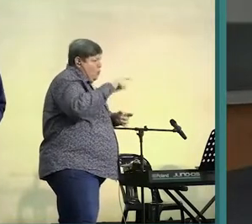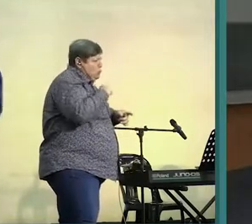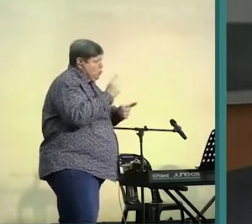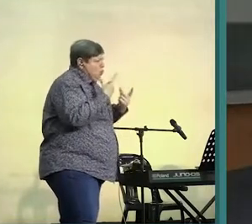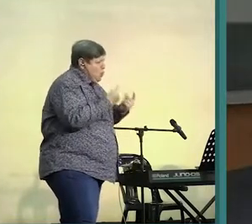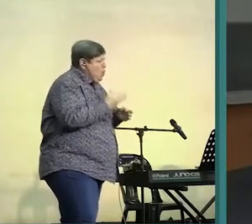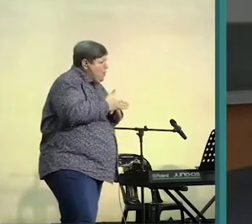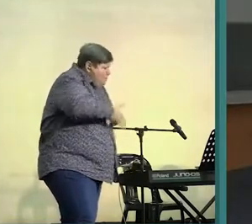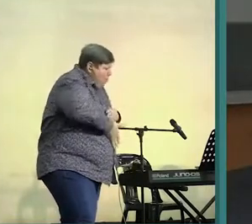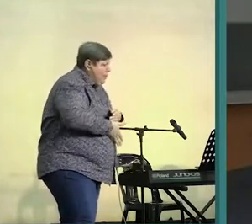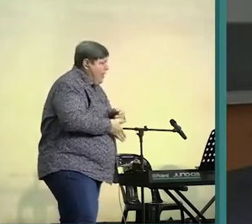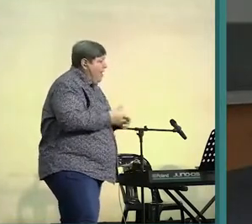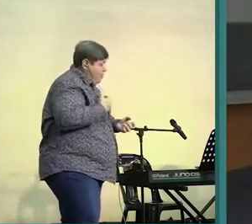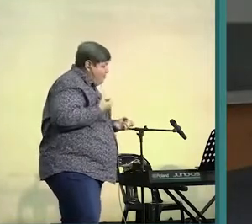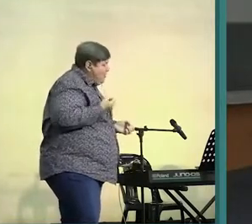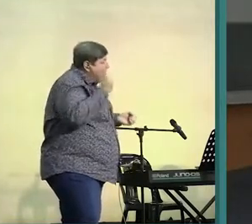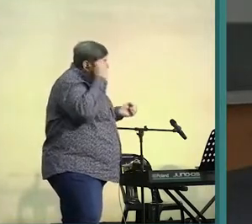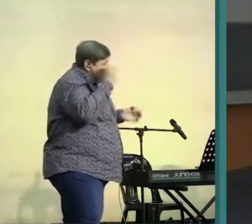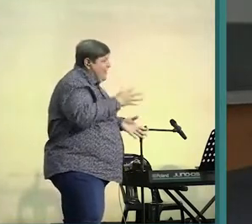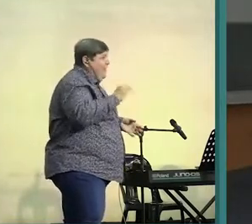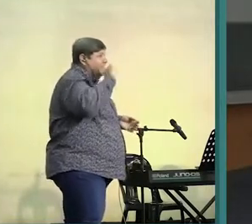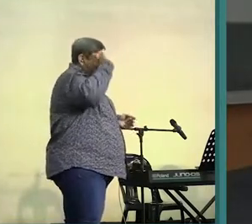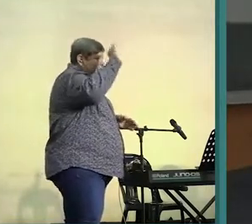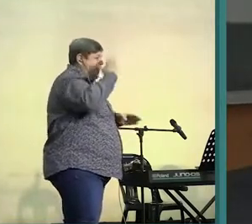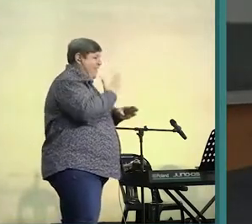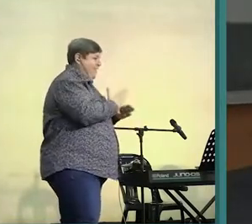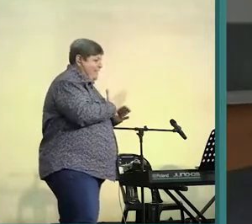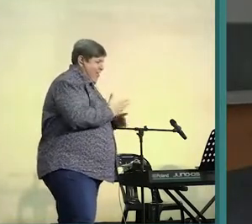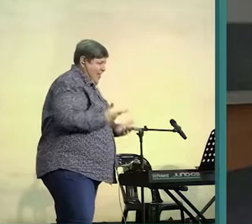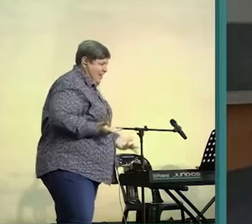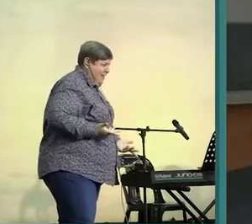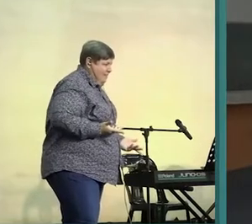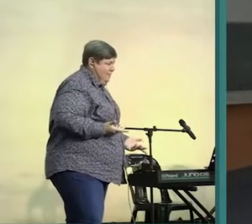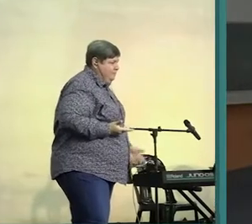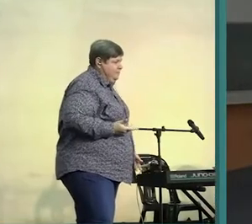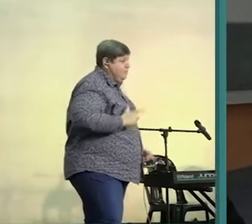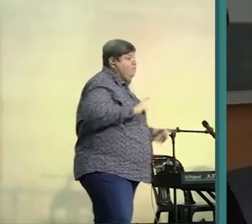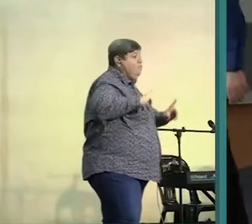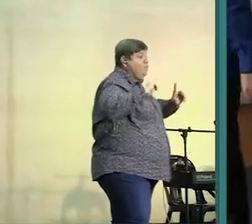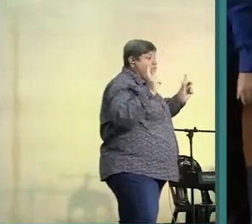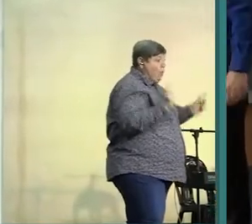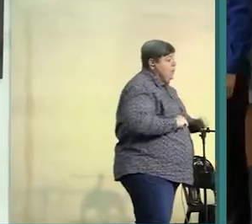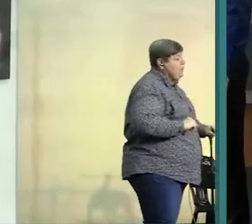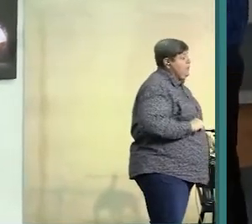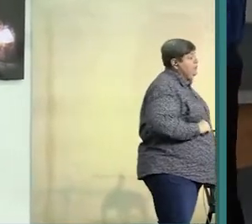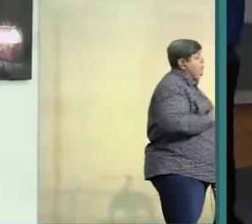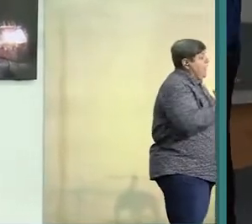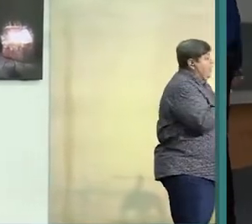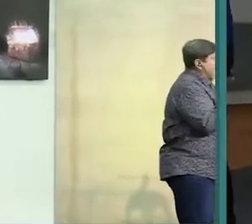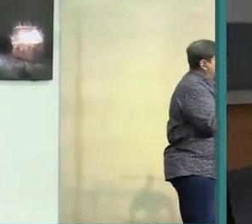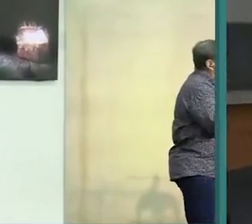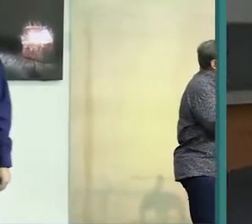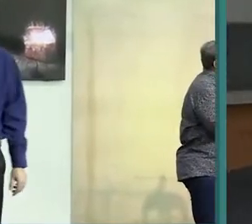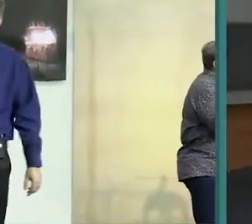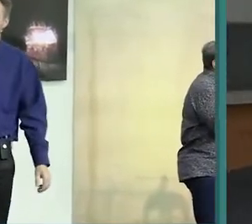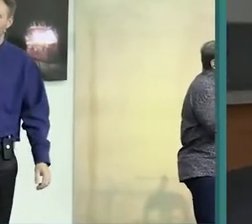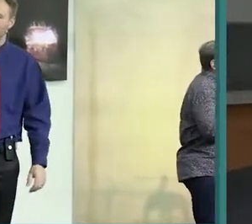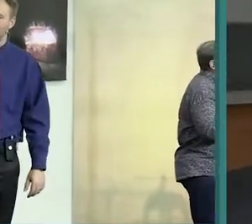ek moet moeie te doen om te verstaan, hoe werk hier die Geestelke wapen wat ek hee, dit is die wonderlikste, Jesus het gesê, denk jylle, Jesus het die wet in een